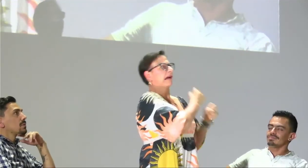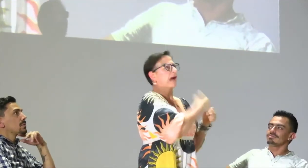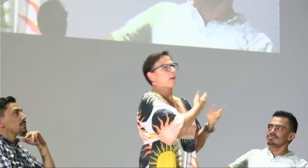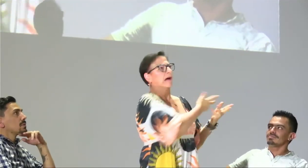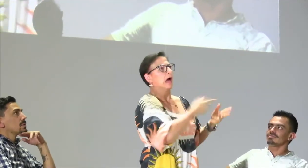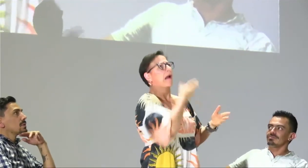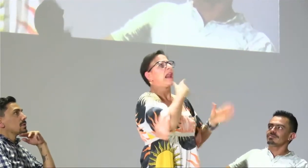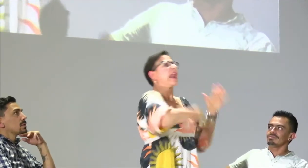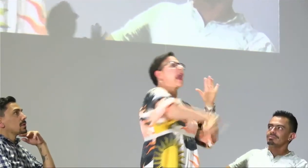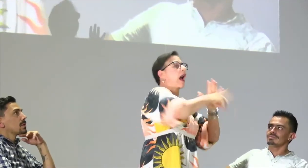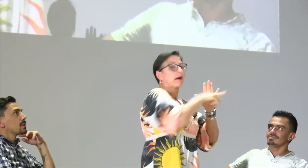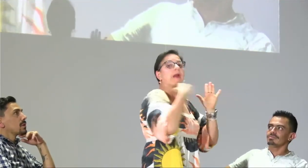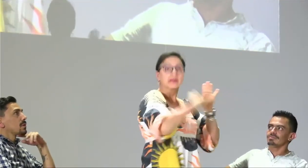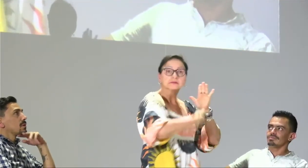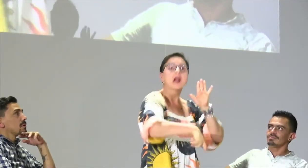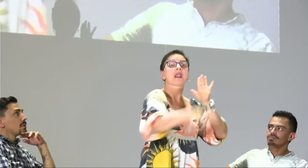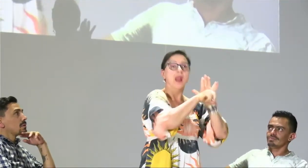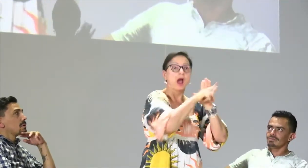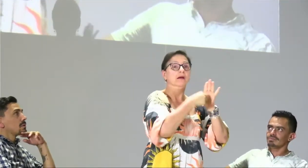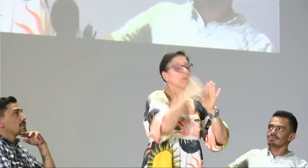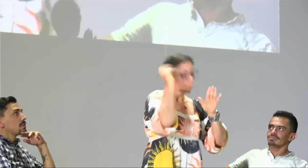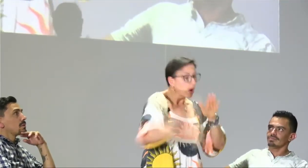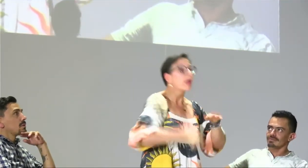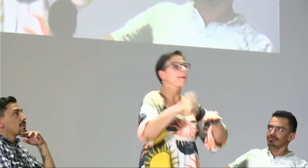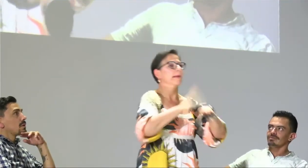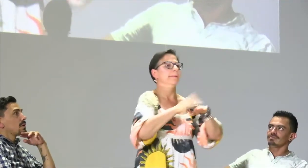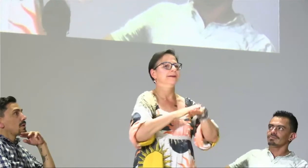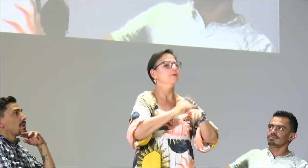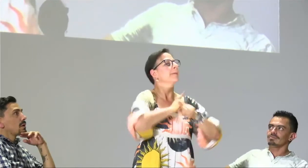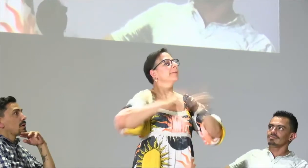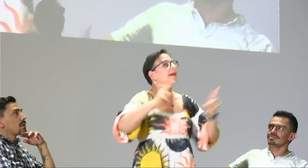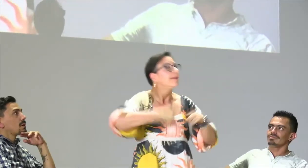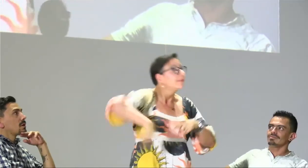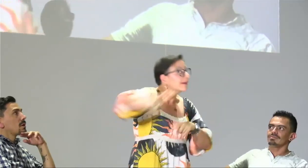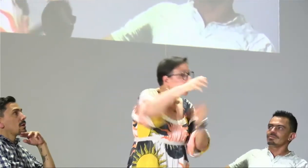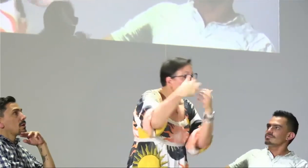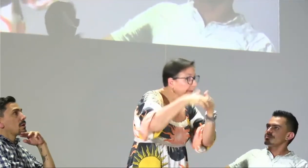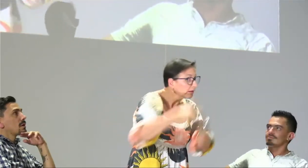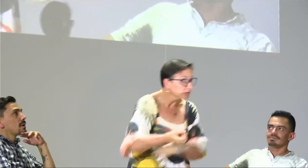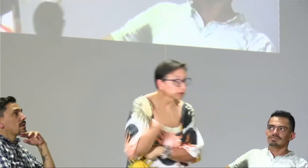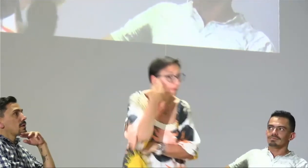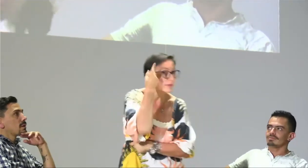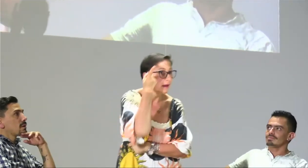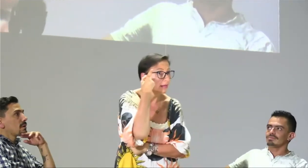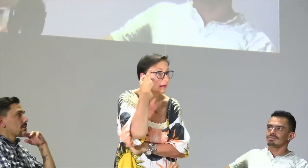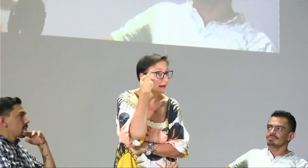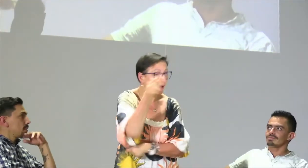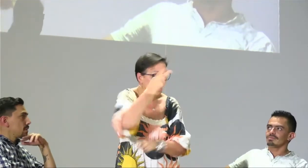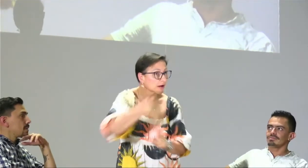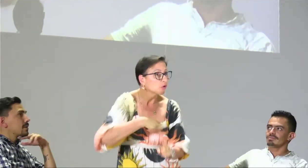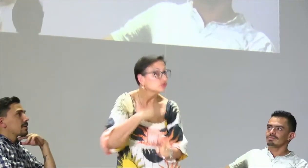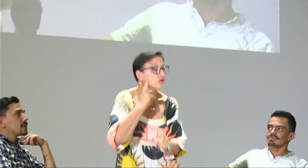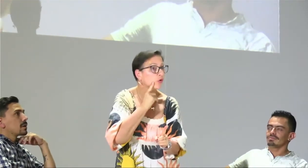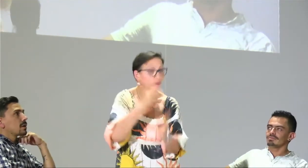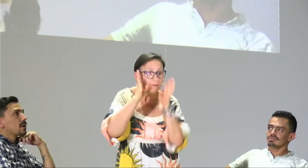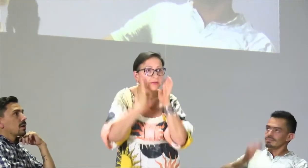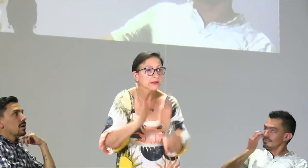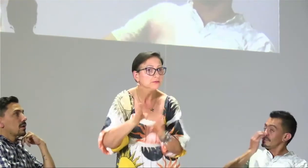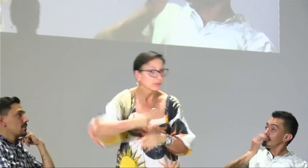me echan del trabajo sino que la ley dice podemos hacer un permiso laboral para poder estar pendientes de